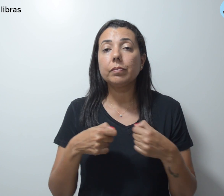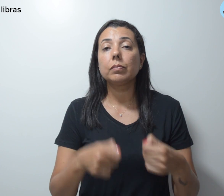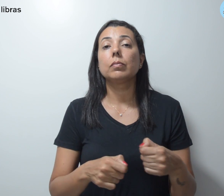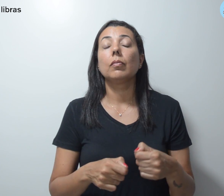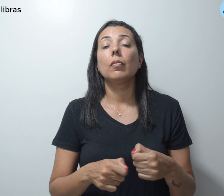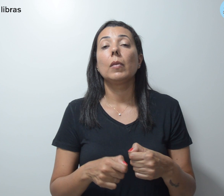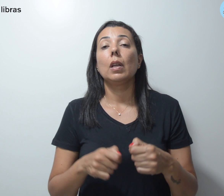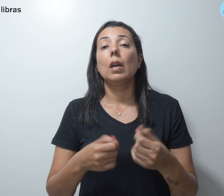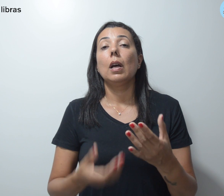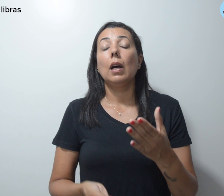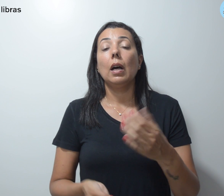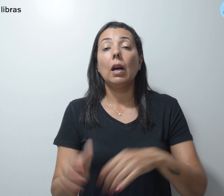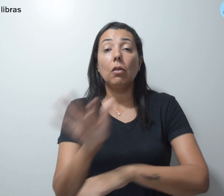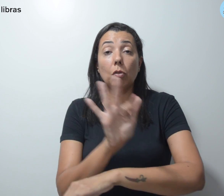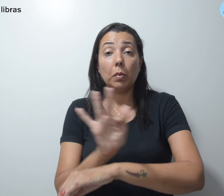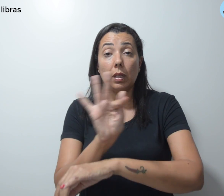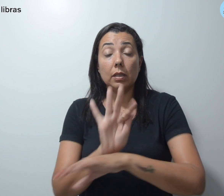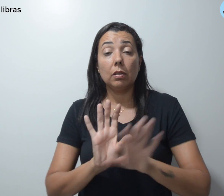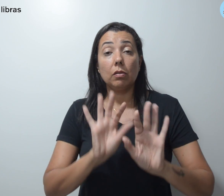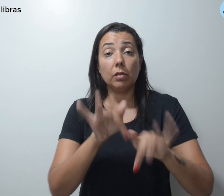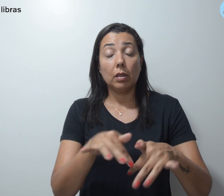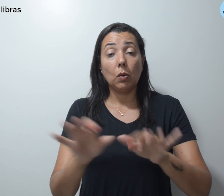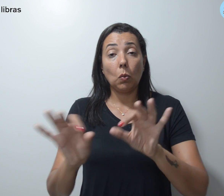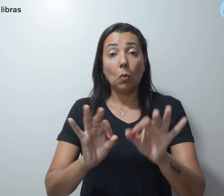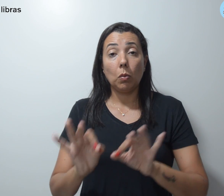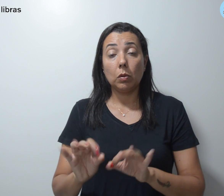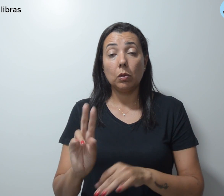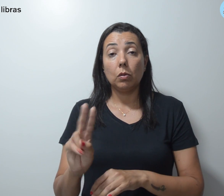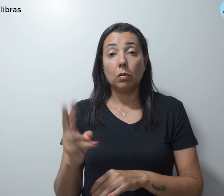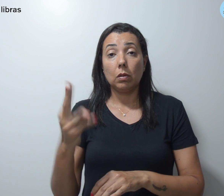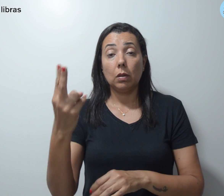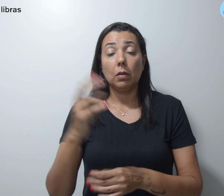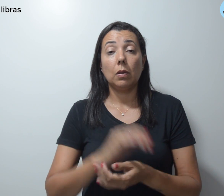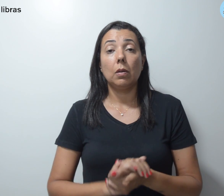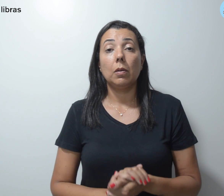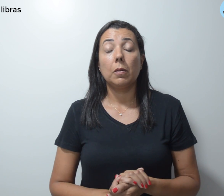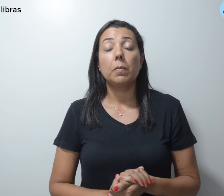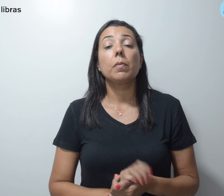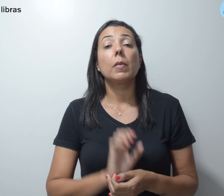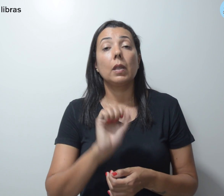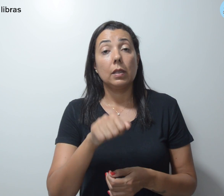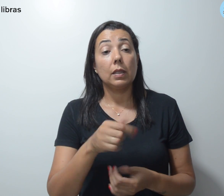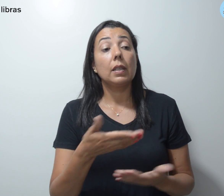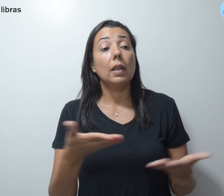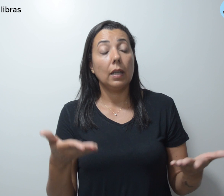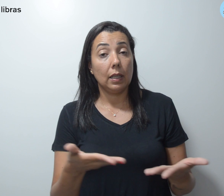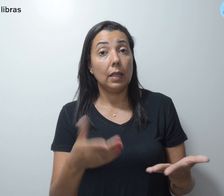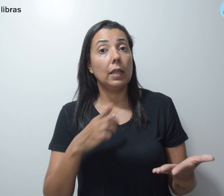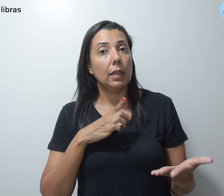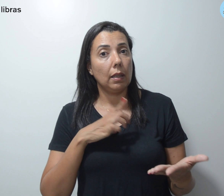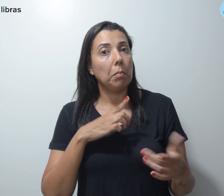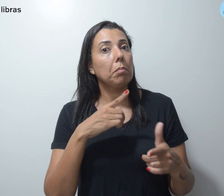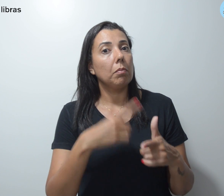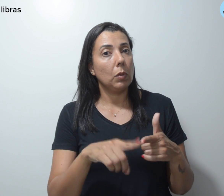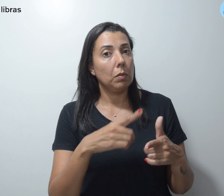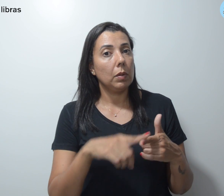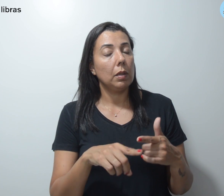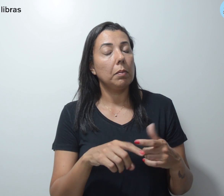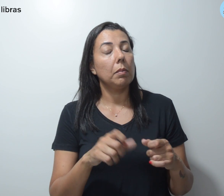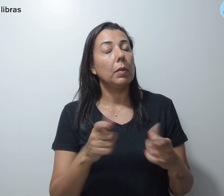formalização final do ajuste. É aí que mora o perigo. Alerta o diretor